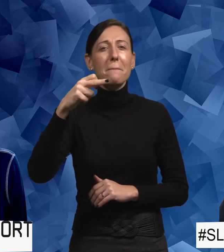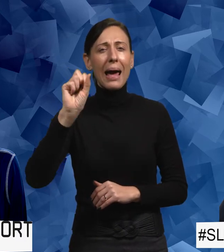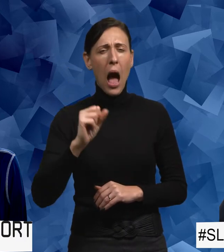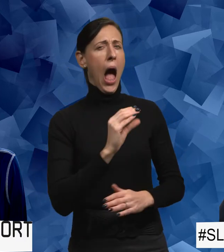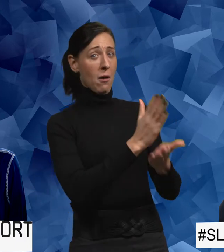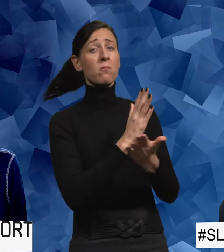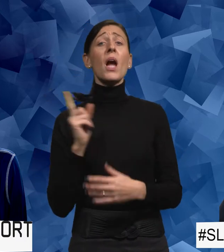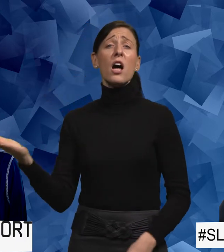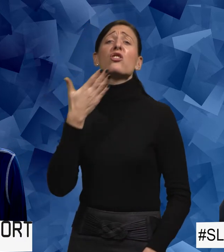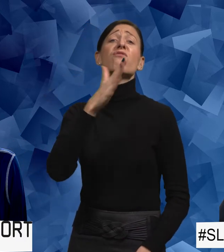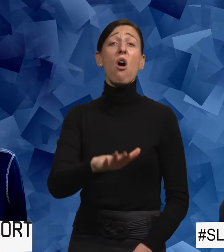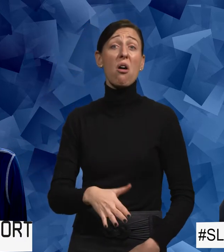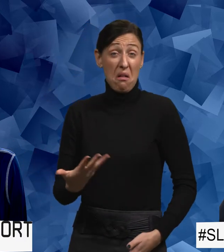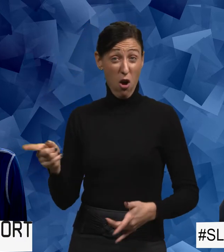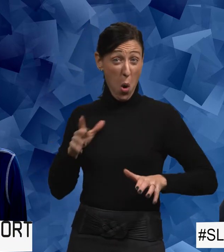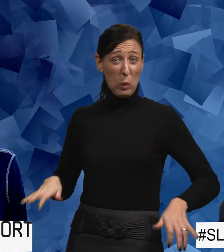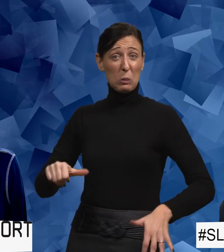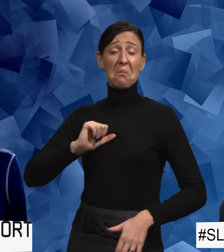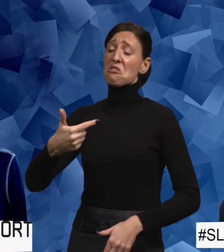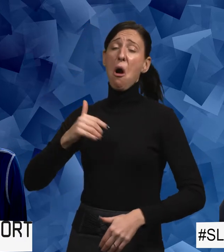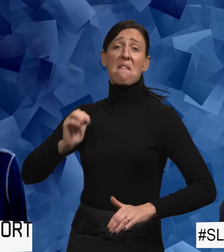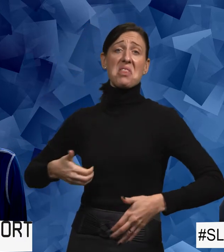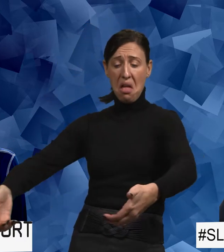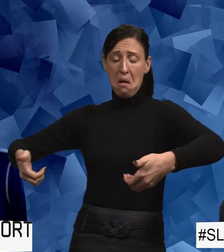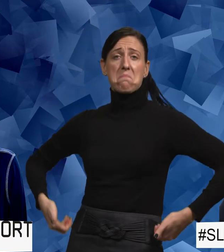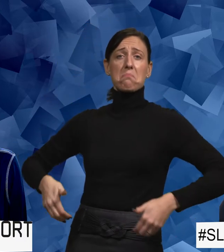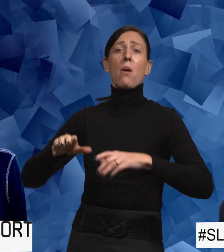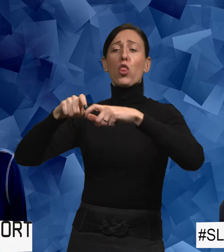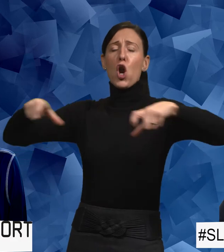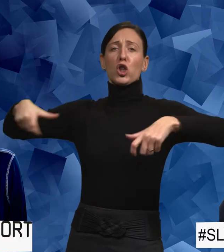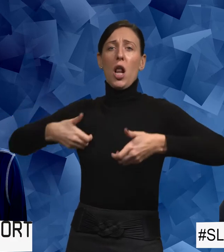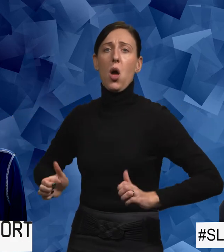Ja just det. Att säga att han tar kvinnan i knät och kör över en träskel fram och tillbaka. Alltså,